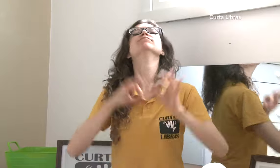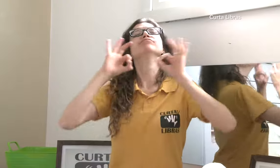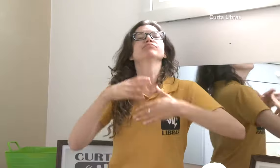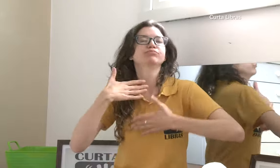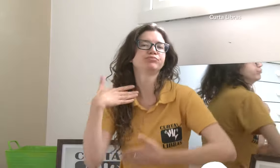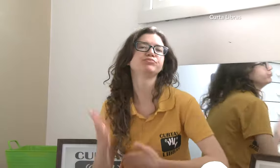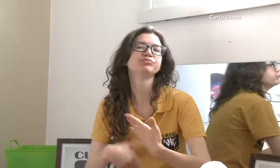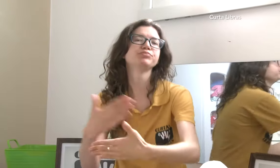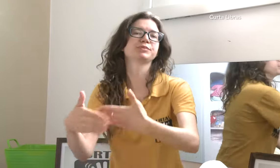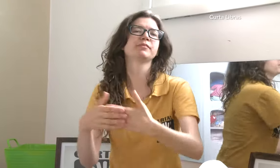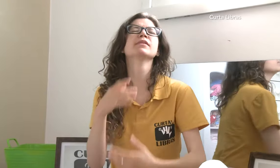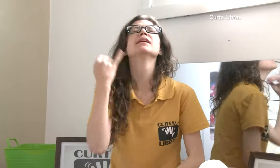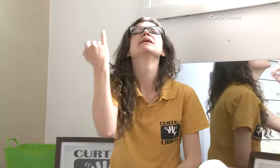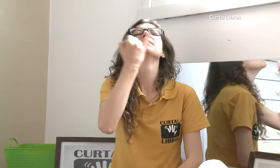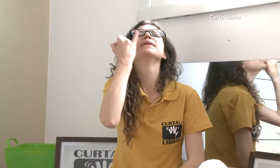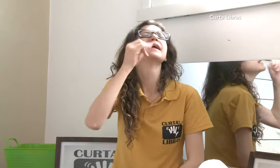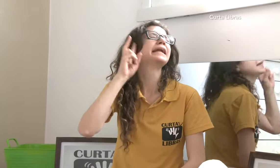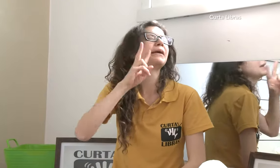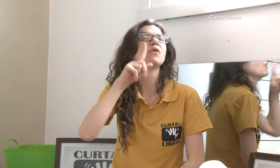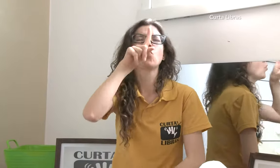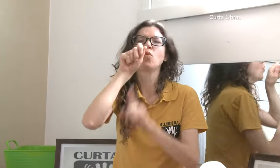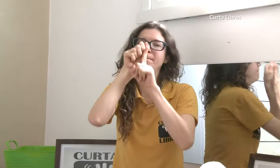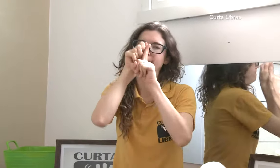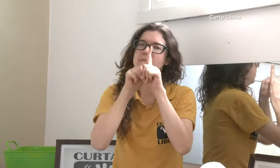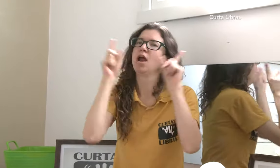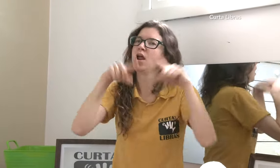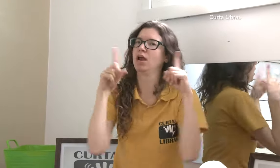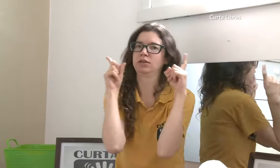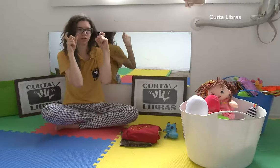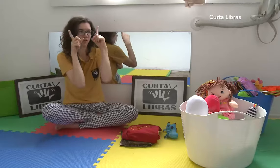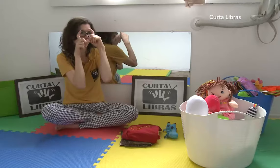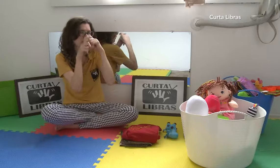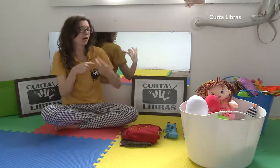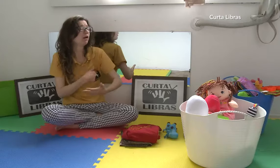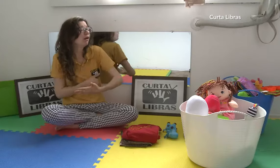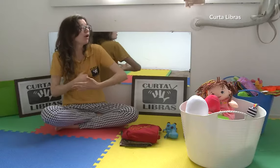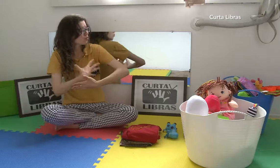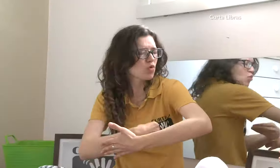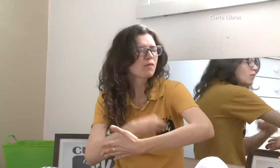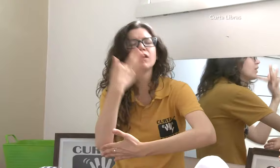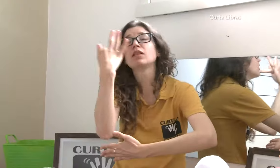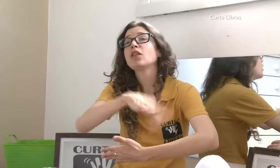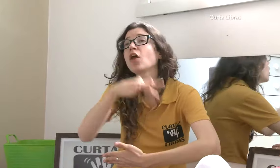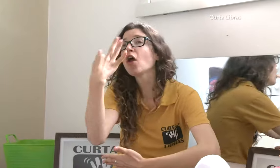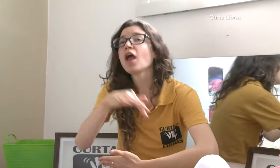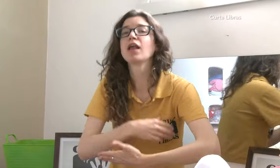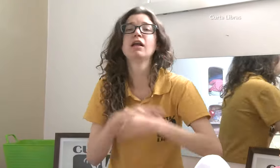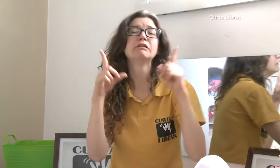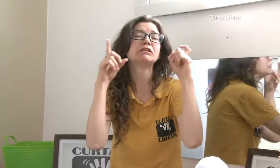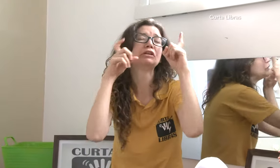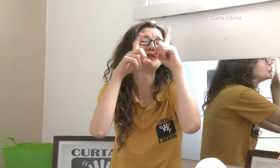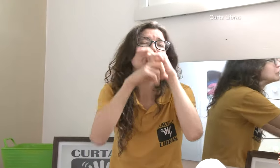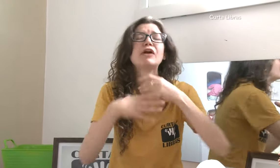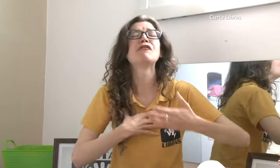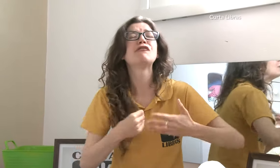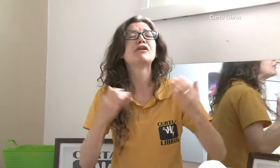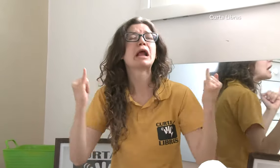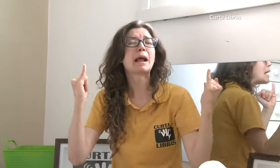amamentar. Até que você consiga fazer isso e seguir amamentando. É importante lembrar que no primeiro mês é difícil amamentar, porque